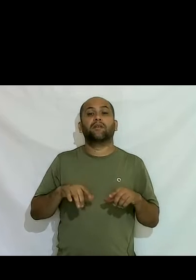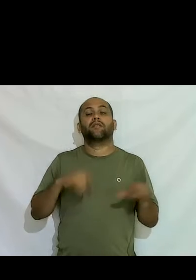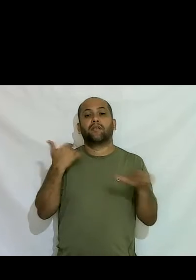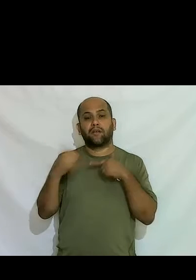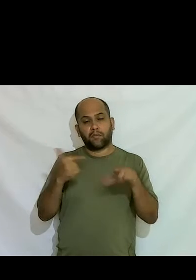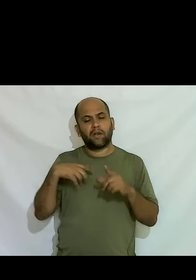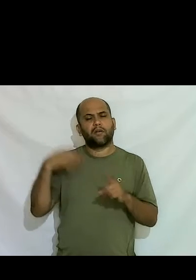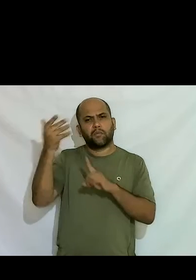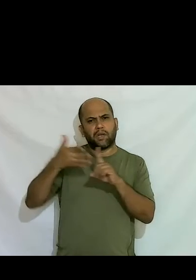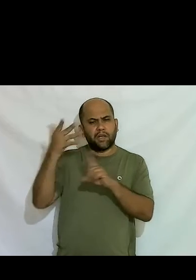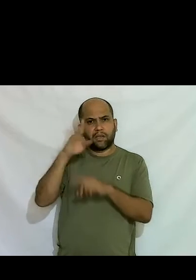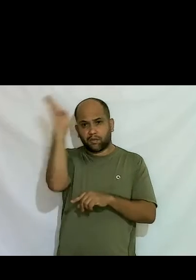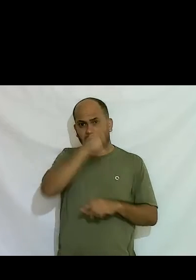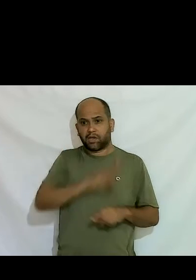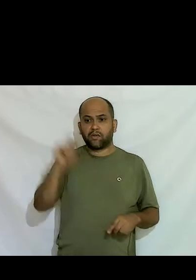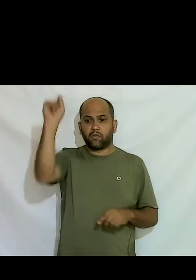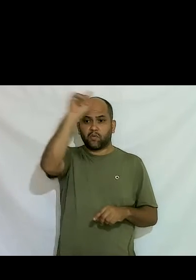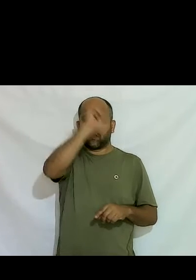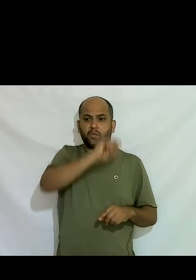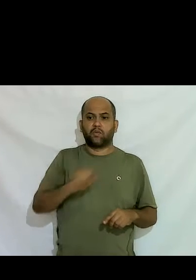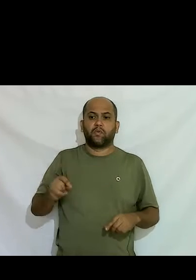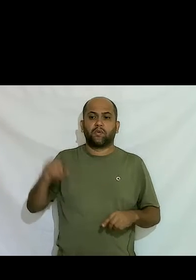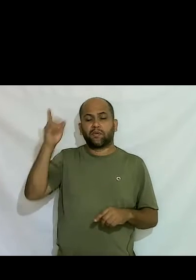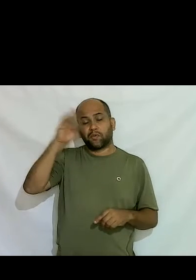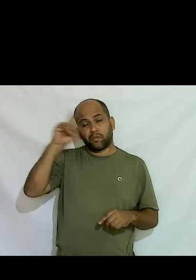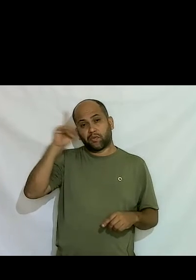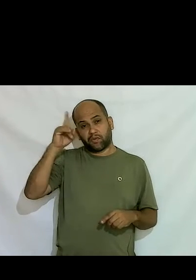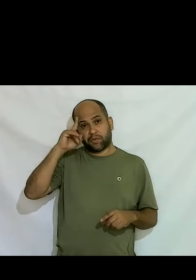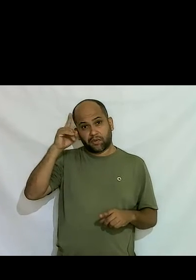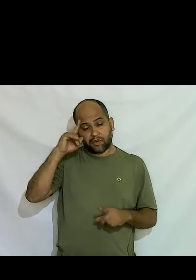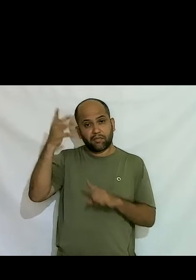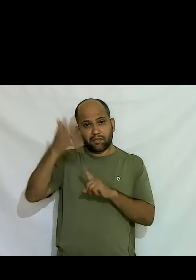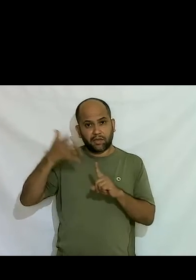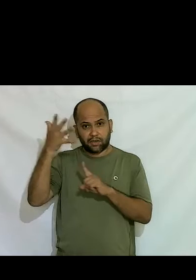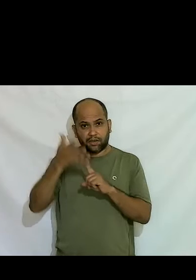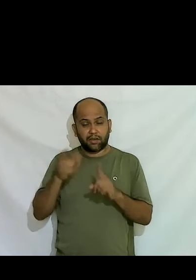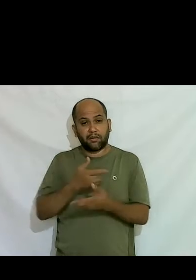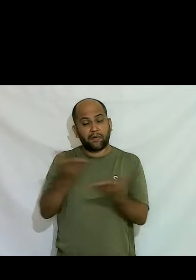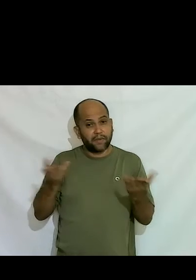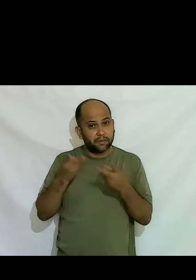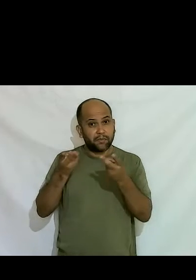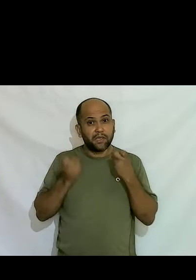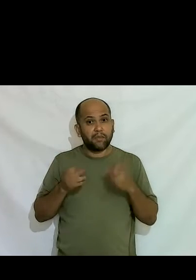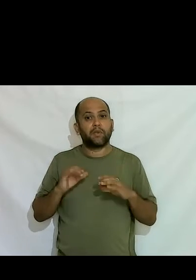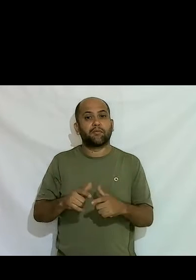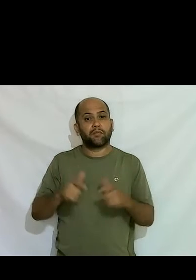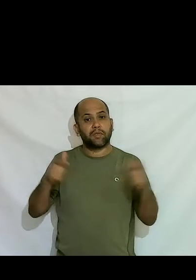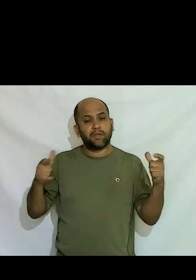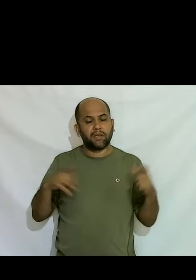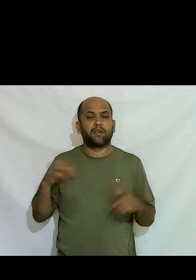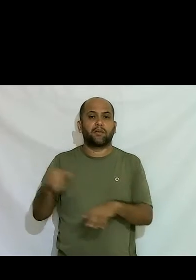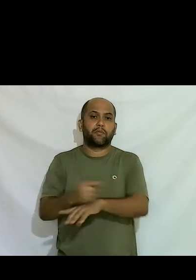inteiro sempre praticamente todos os dias estou fazendo isso mas vocês vão ver que eu sempre me emociono é sempre